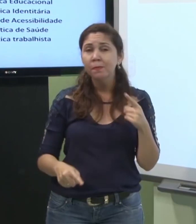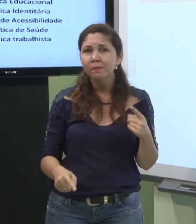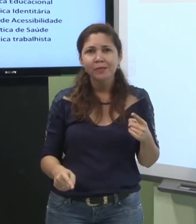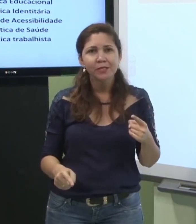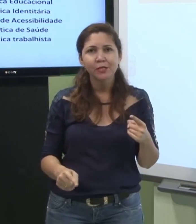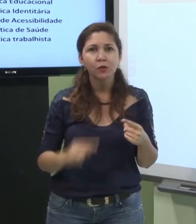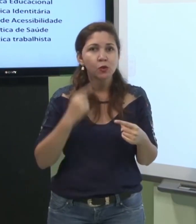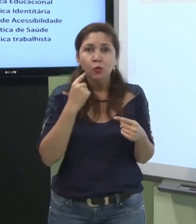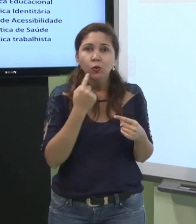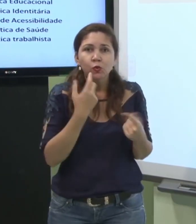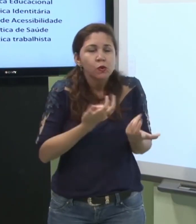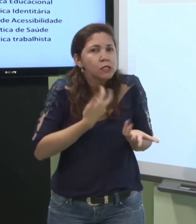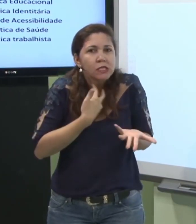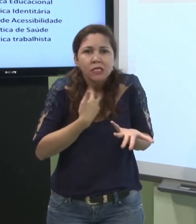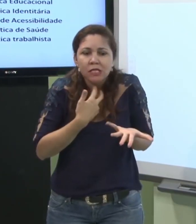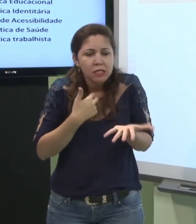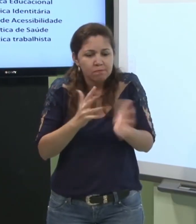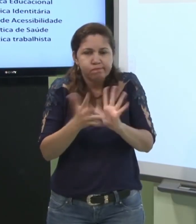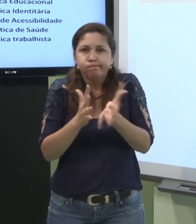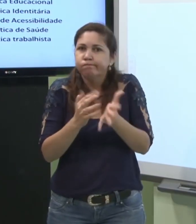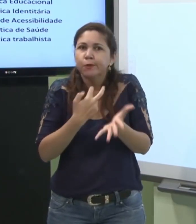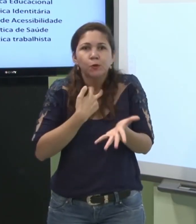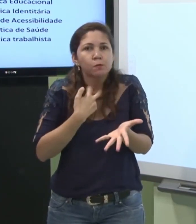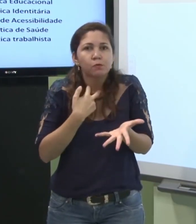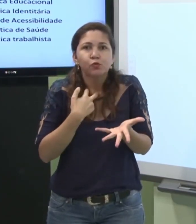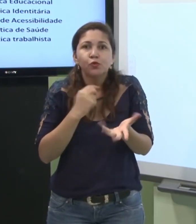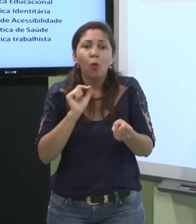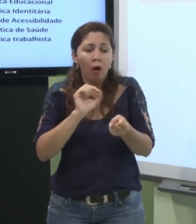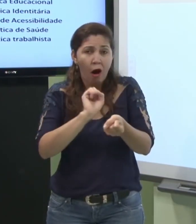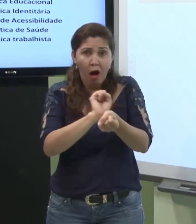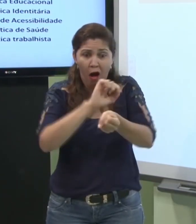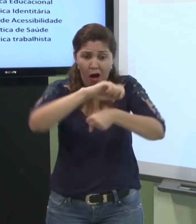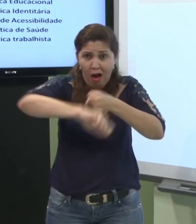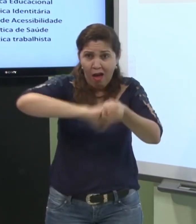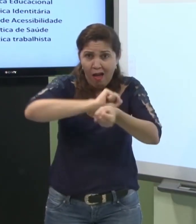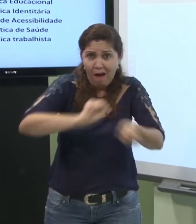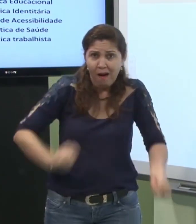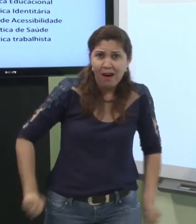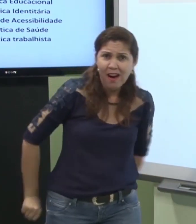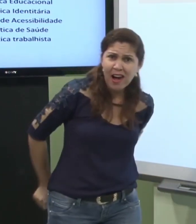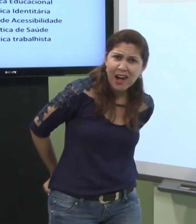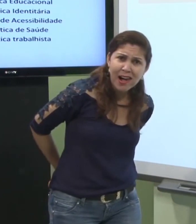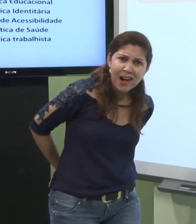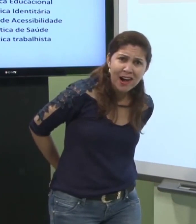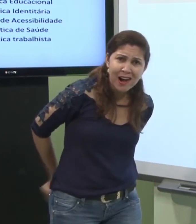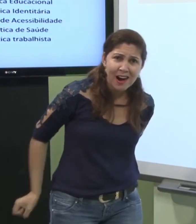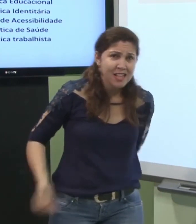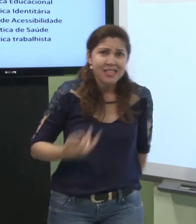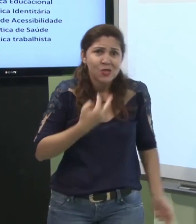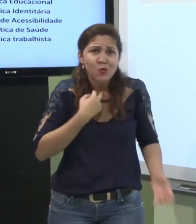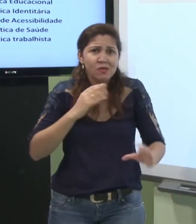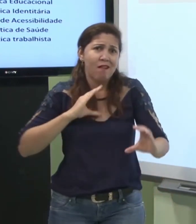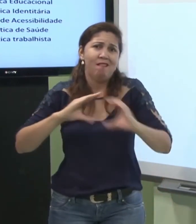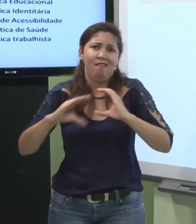muito tempo atrás os surdos eram proibidos sinalizar eles não podiam utilizar as mãos Então as mãos eram